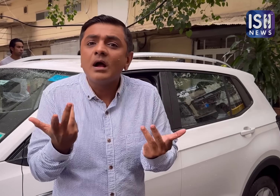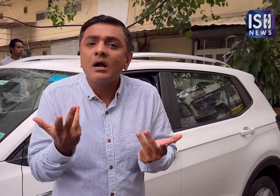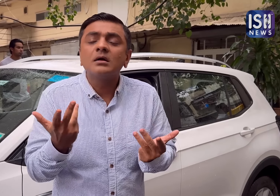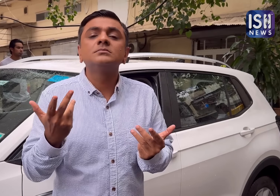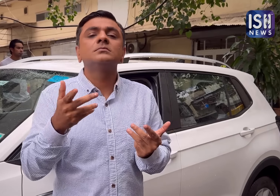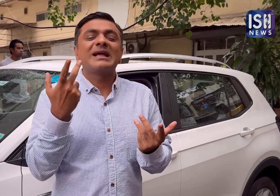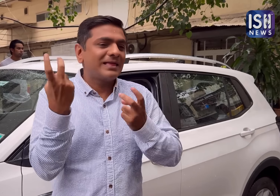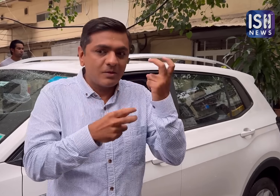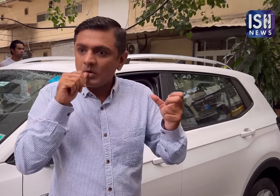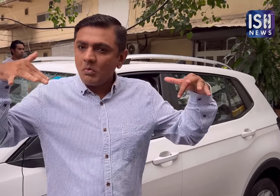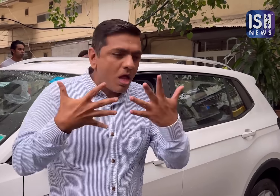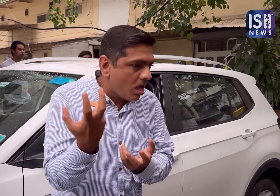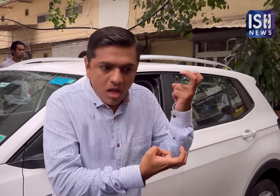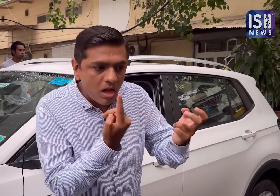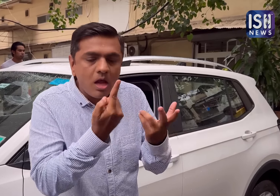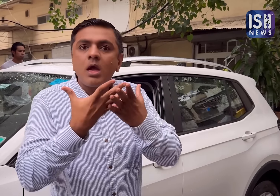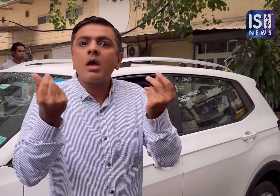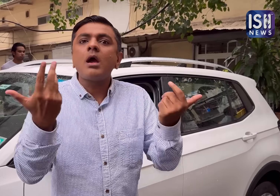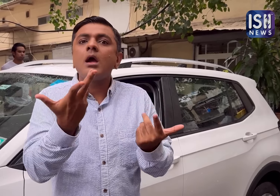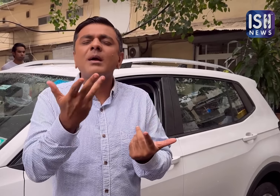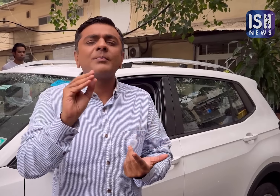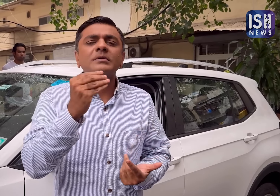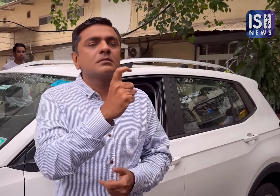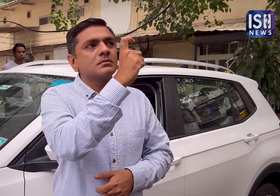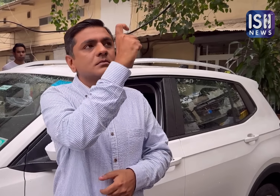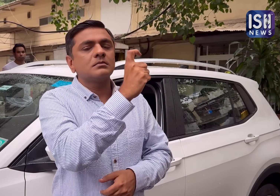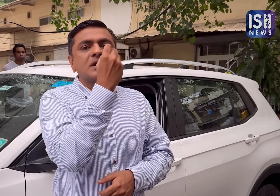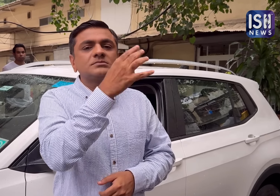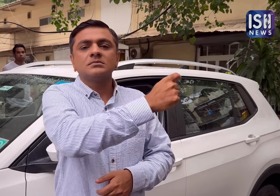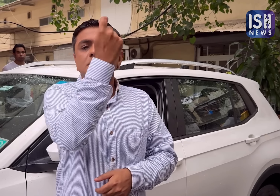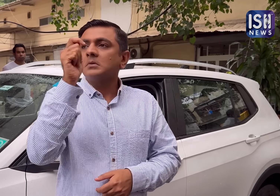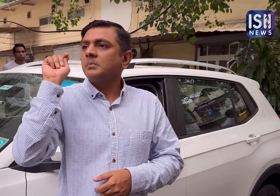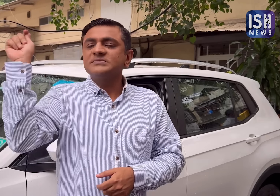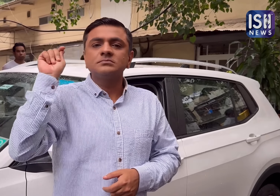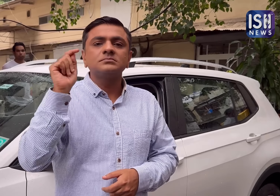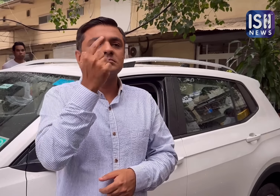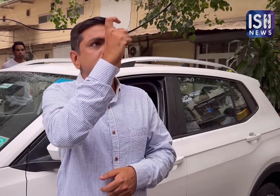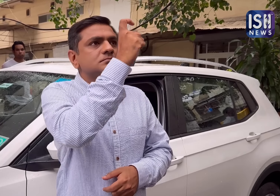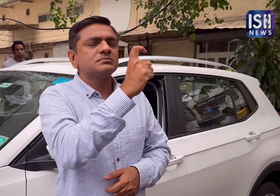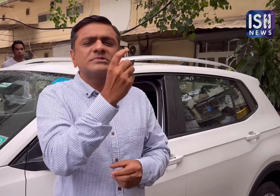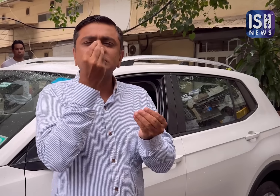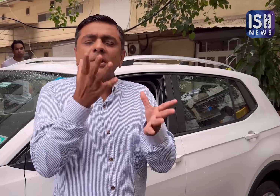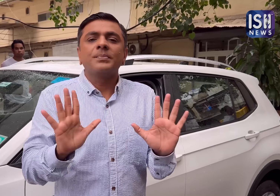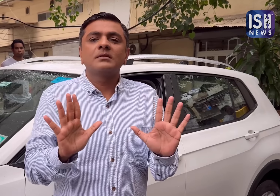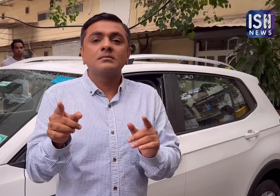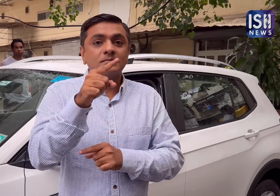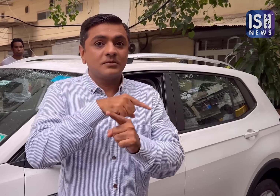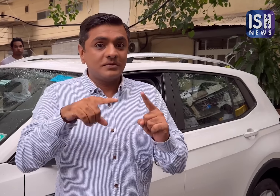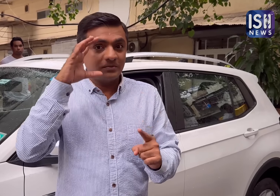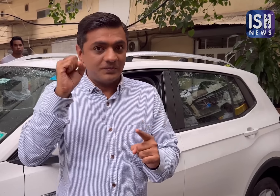क्योंकि हमें इसे ढूनना भोगा और वो खो भी सकता है आसान उब्योग के लिए बहतर होगा इसे rearview mirror के पास लटका दीजे सरल तो इन्हे